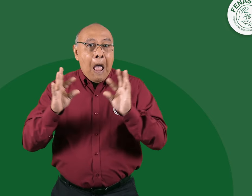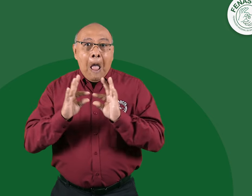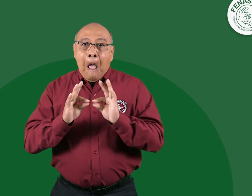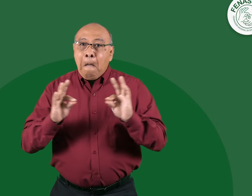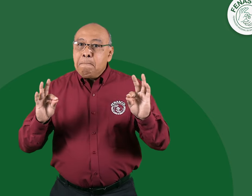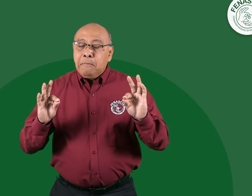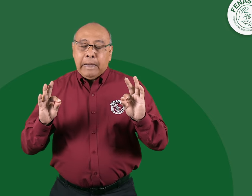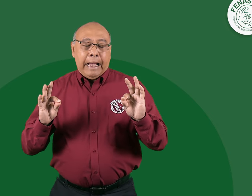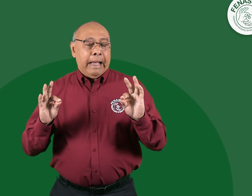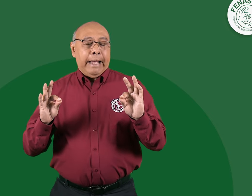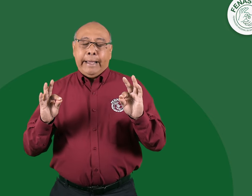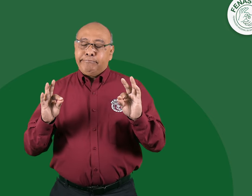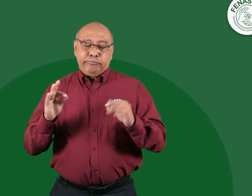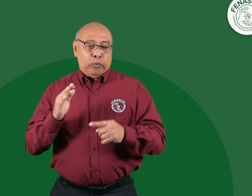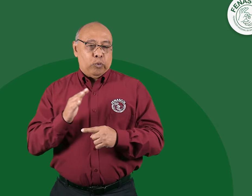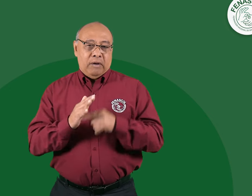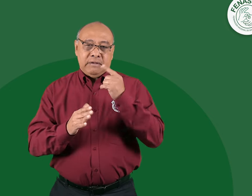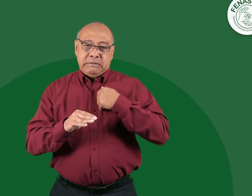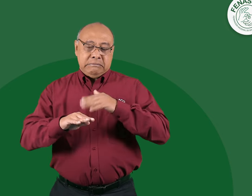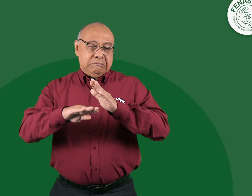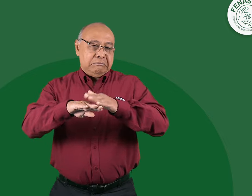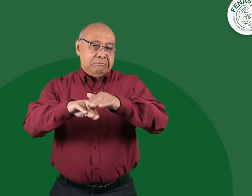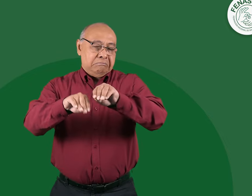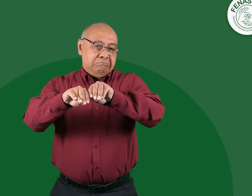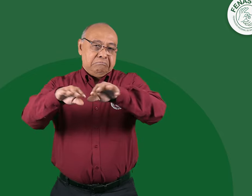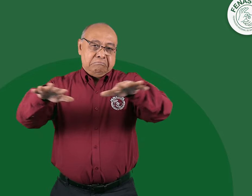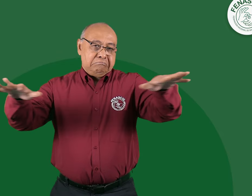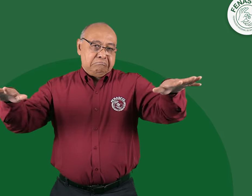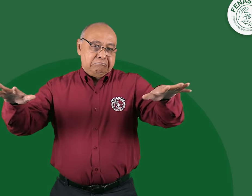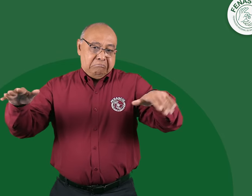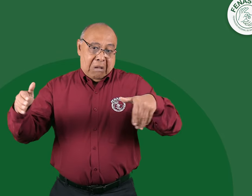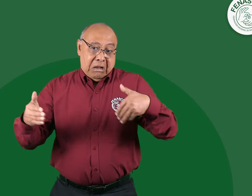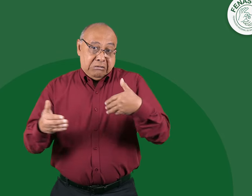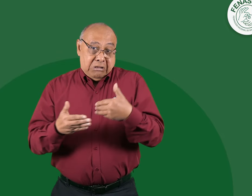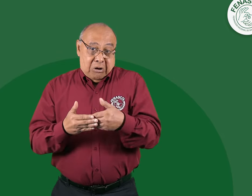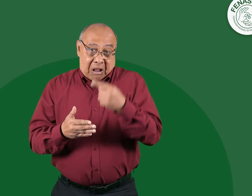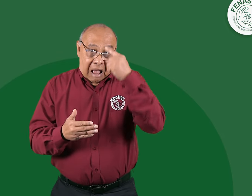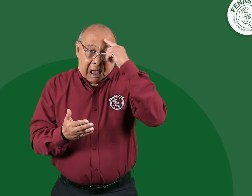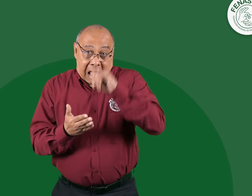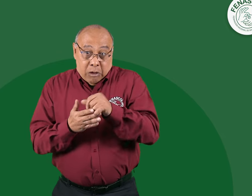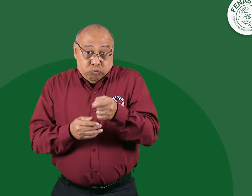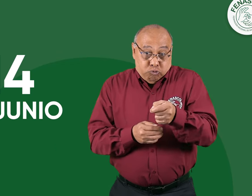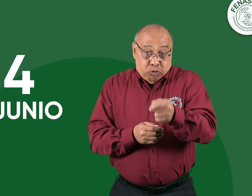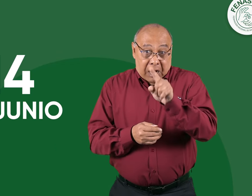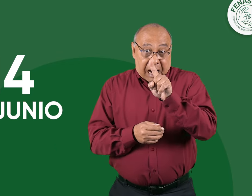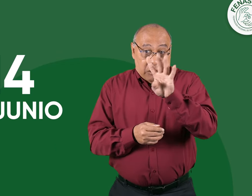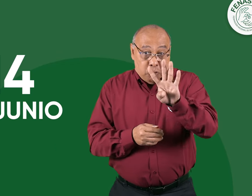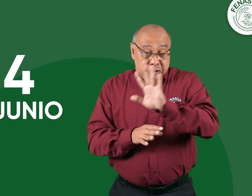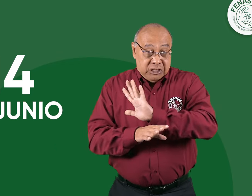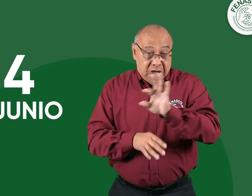manera inmediata, mencionando que no creemos que el 14 de junio se firme el convenio con la entidad seleccionada.